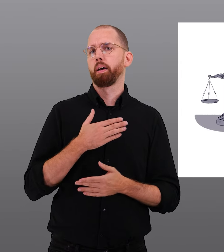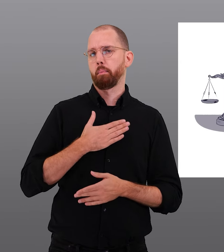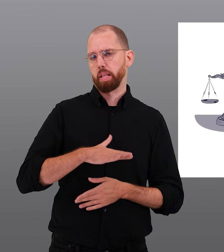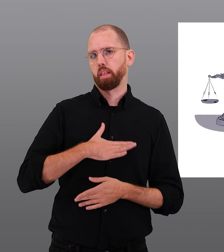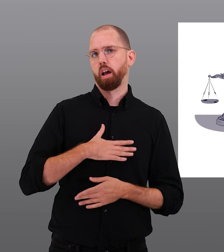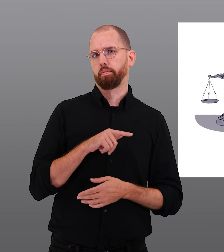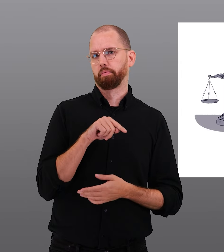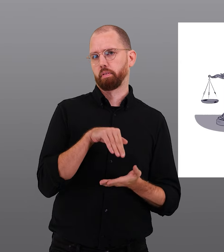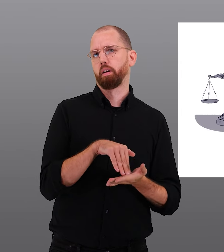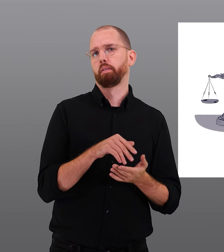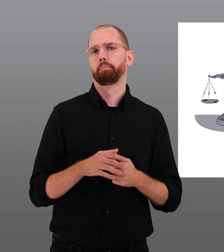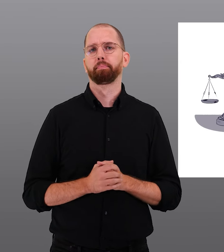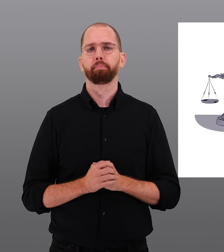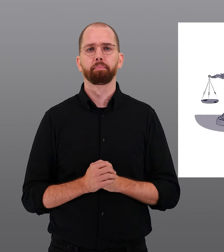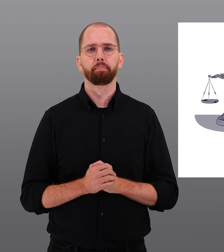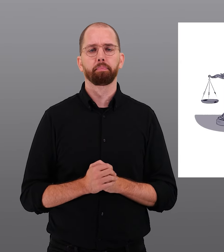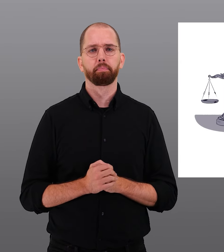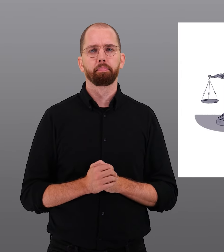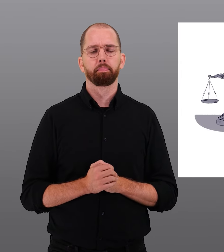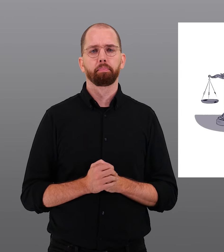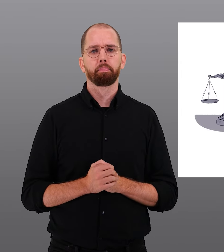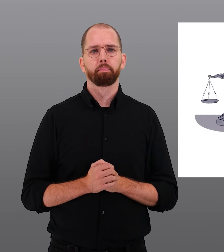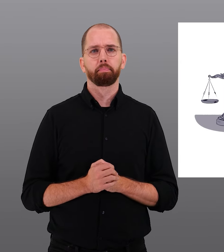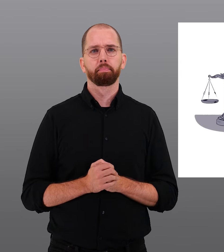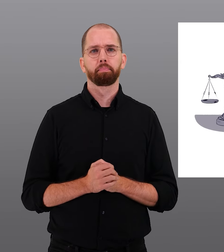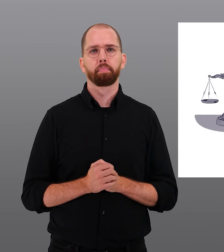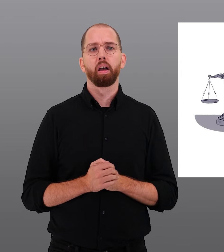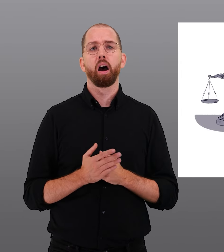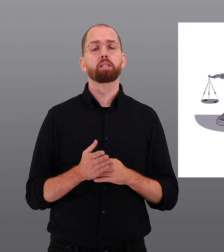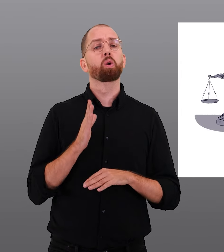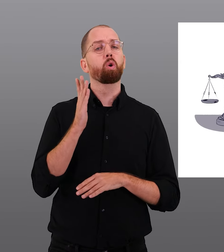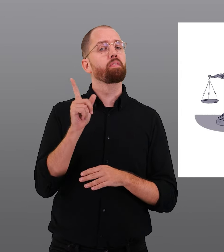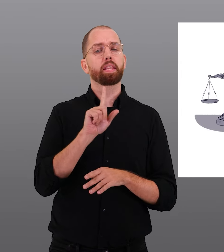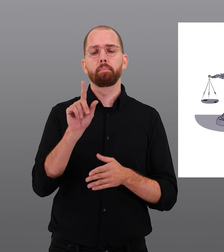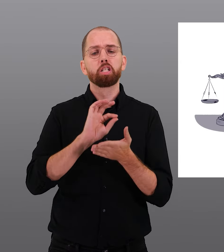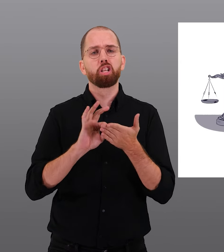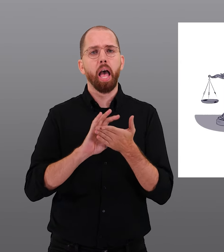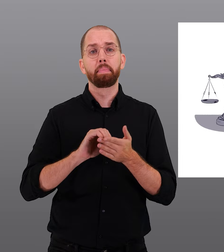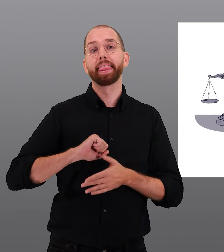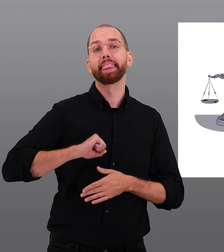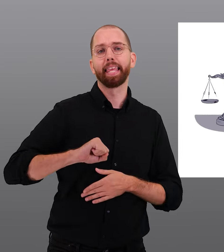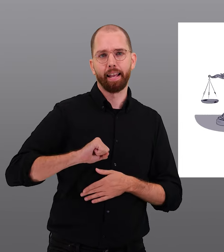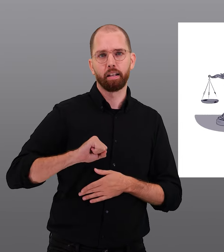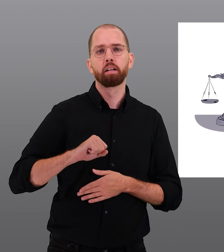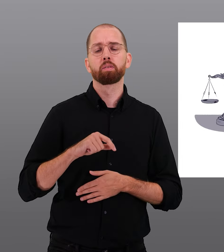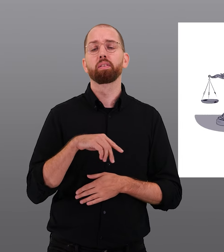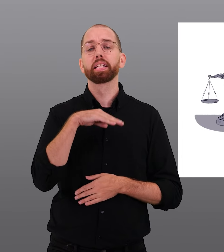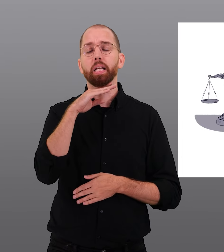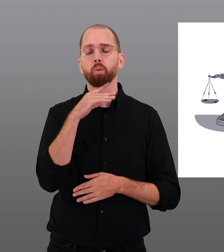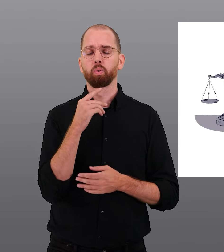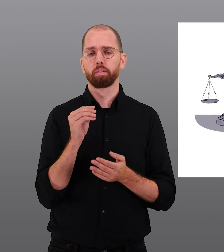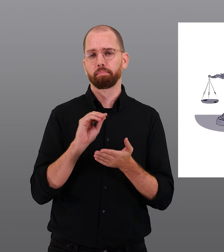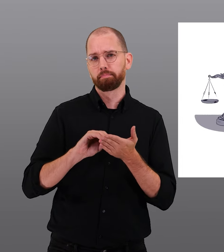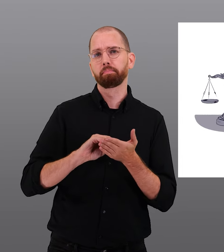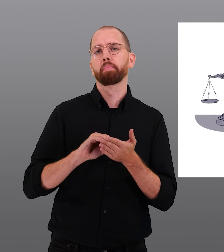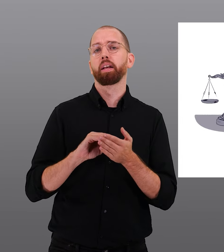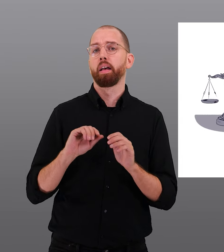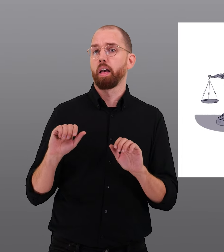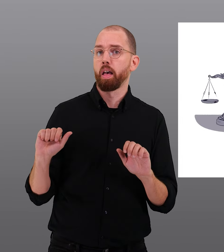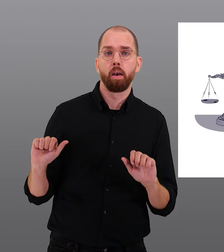einer Wohnung oder eines Geschäftsraums höher gewichtet werden soll. Es müsste künftig nicht mehr dringend sein, sondern es